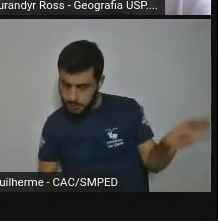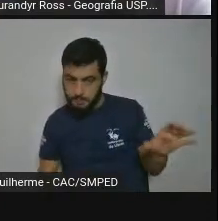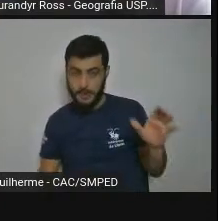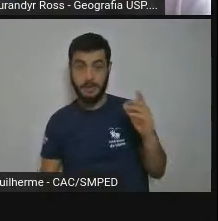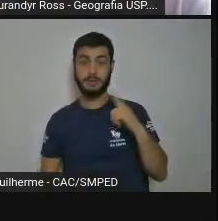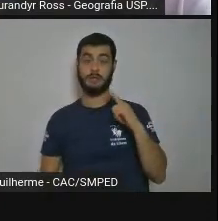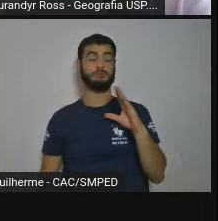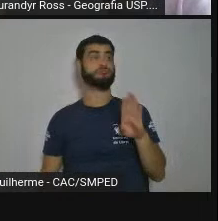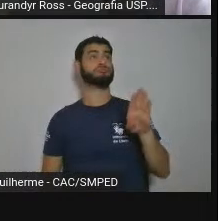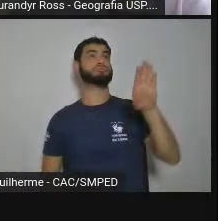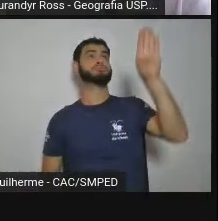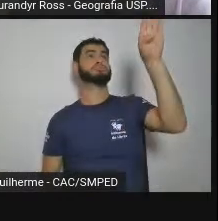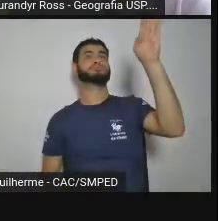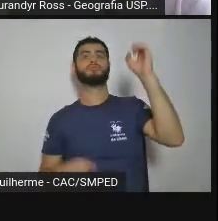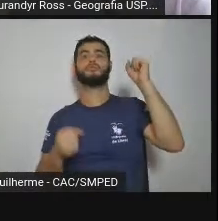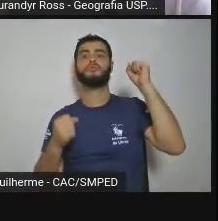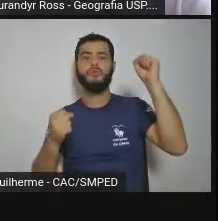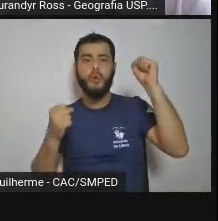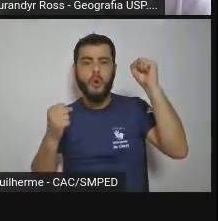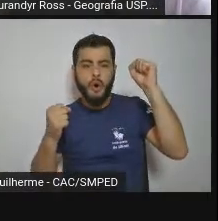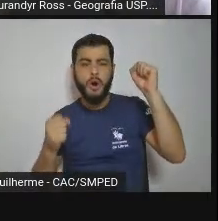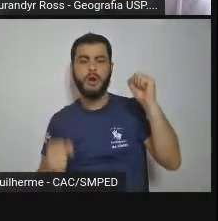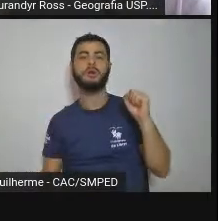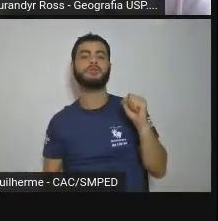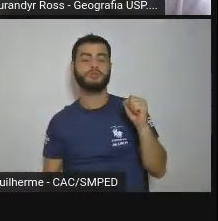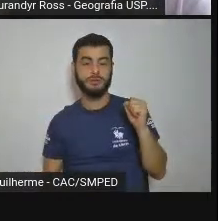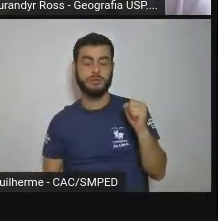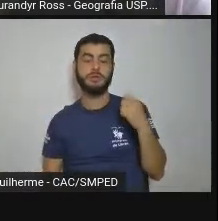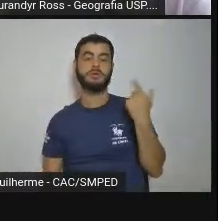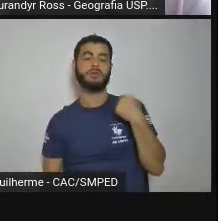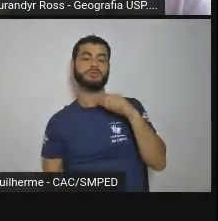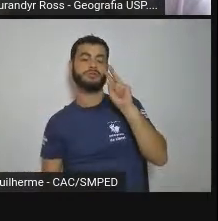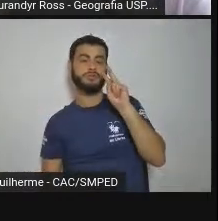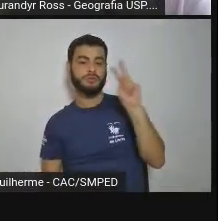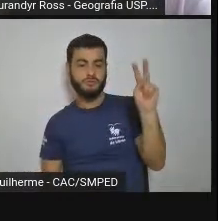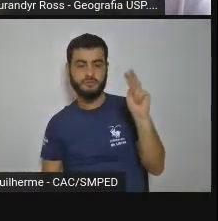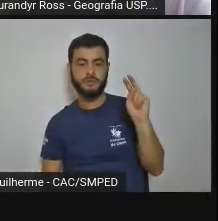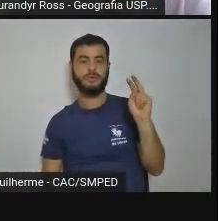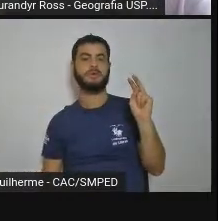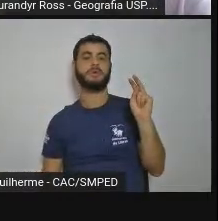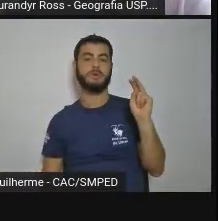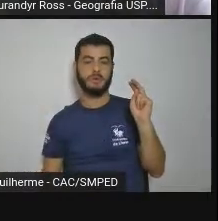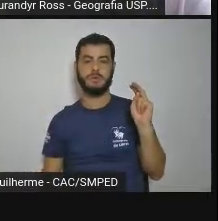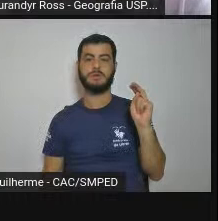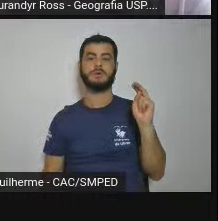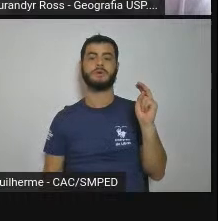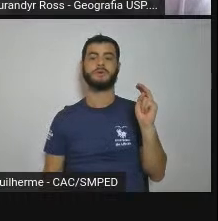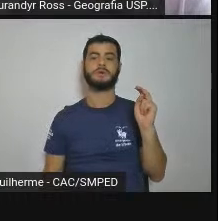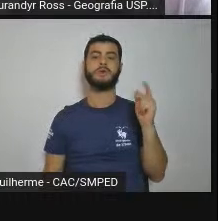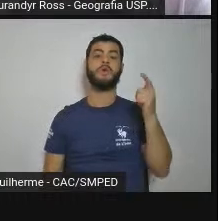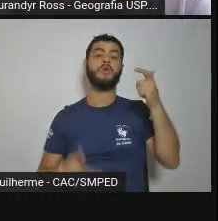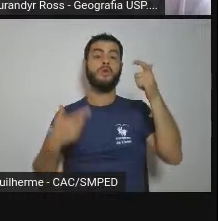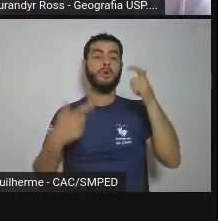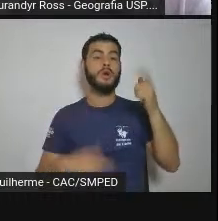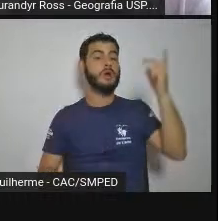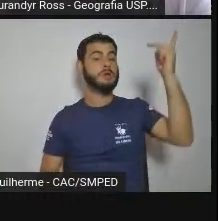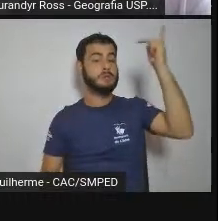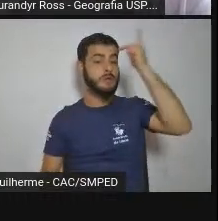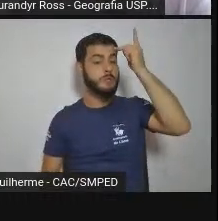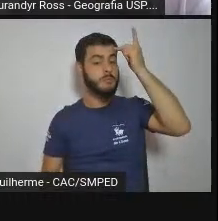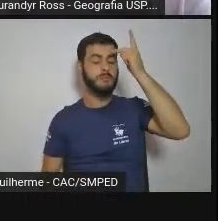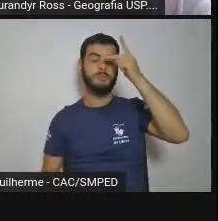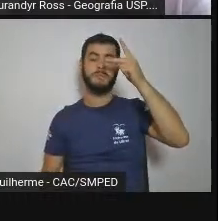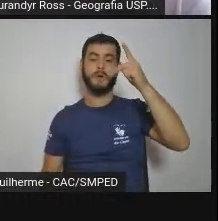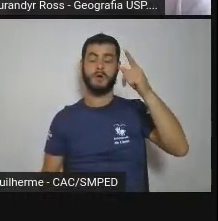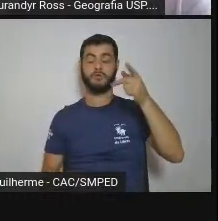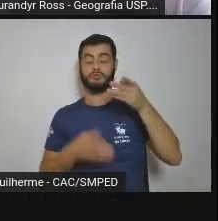30%. Então a gente vê que onde na São Paulo nasceu e cresceu até a década